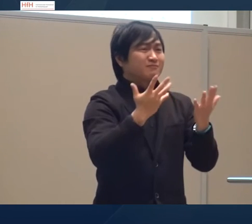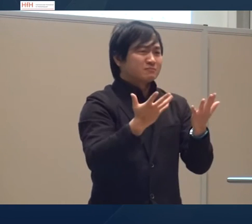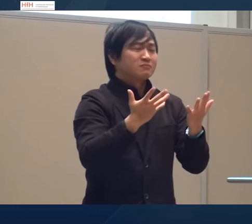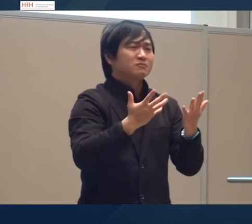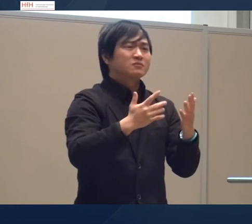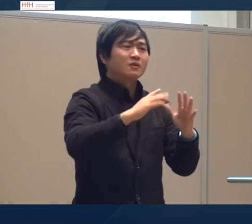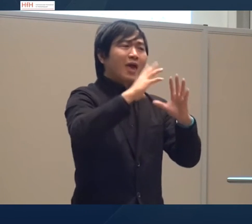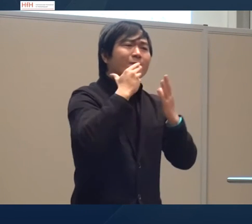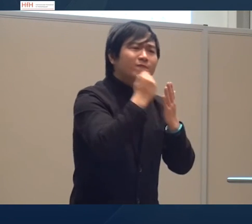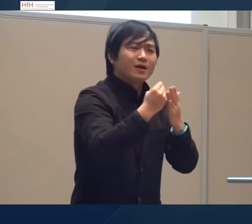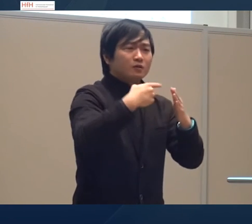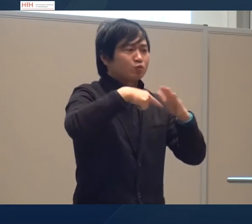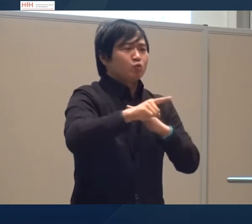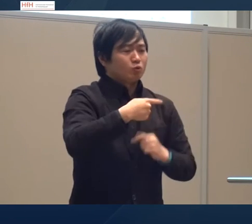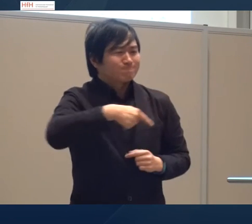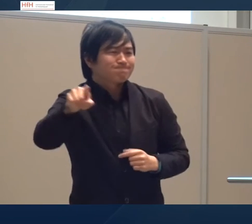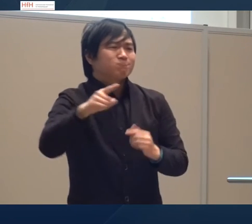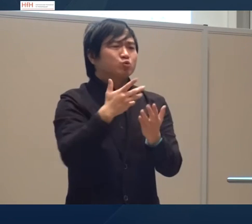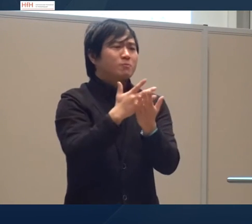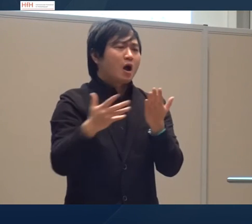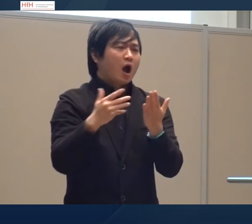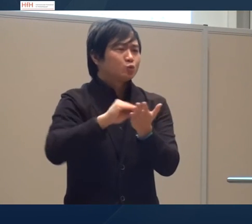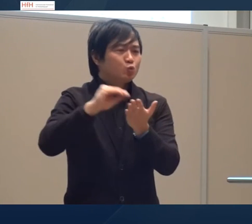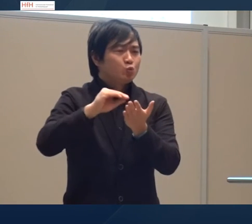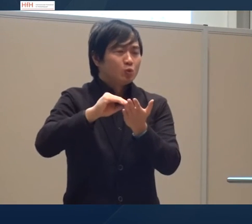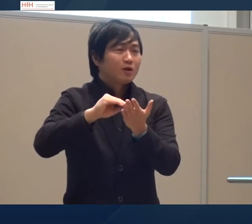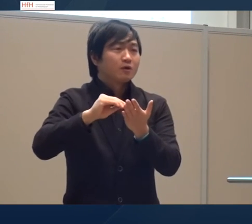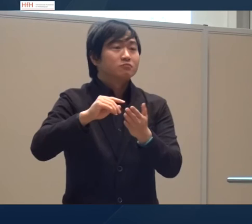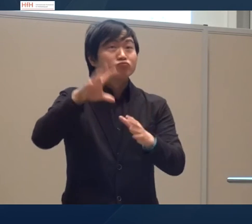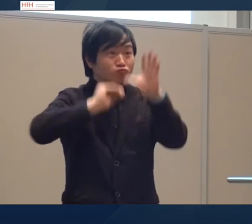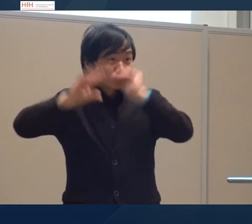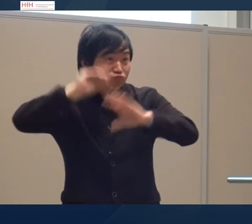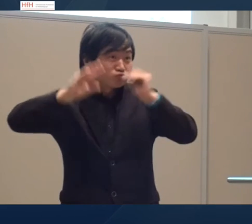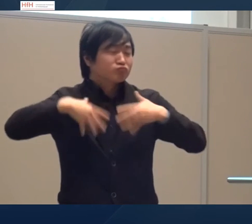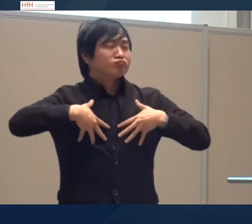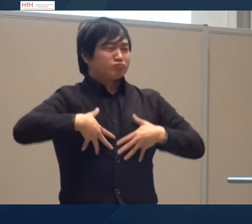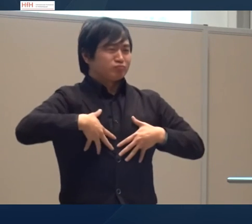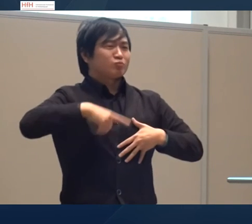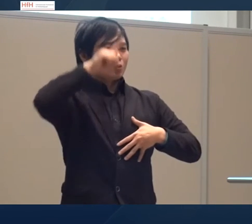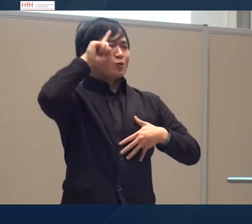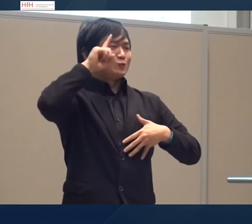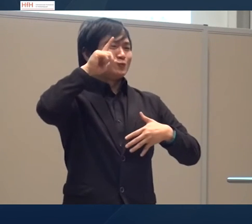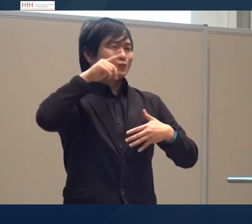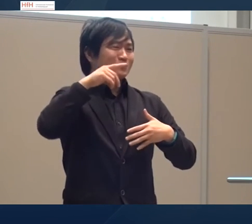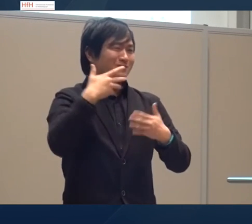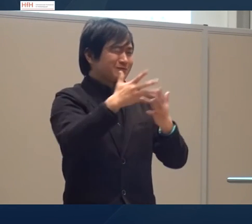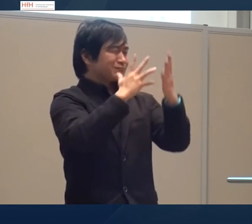es gibt eine Empfehlung eben diese Sprachschule zu besuchen da kann man Deutsch lernen und sein Deutsch